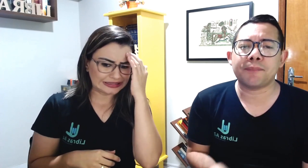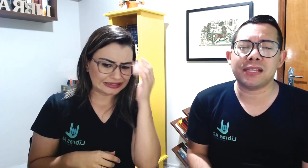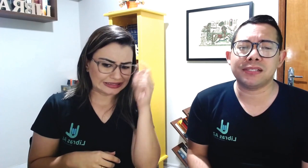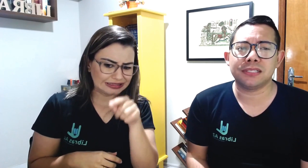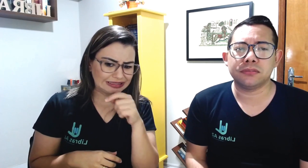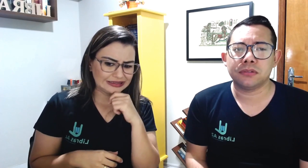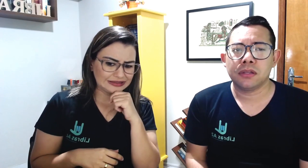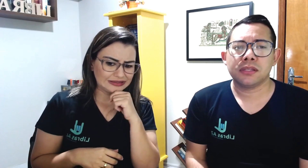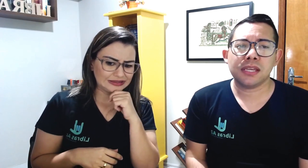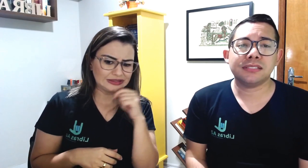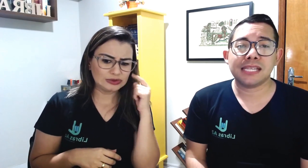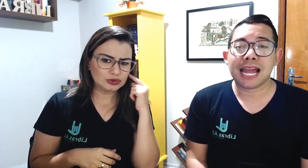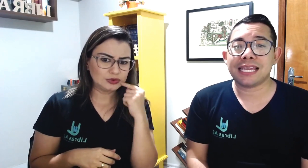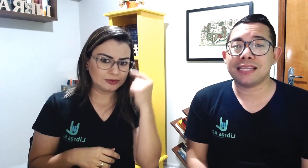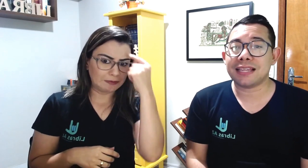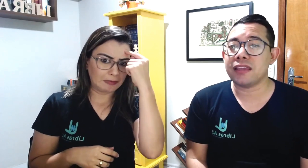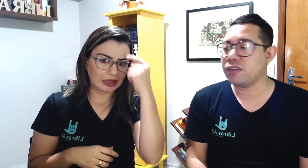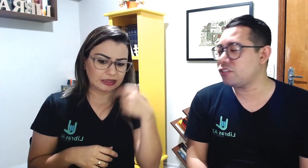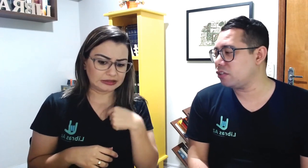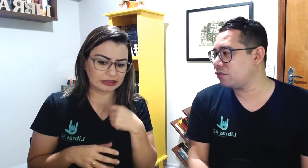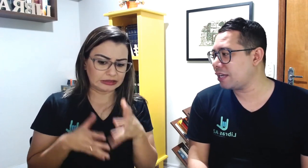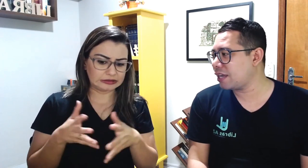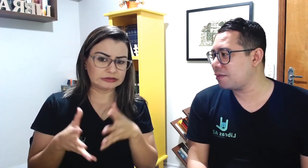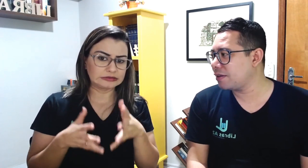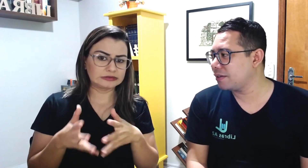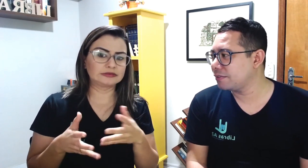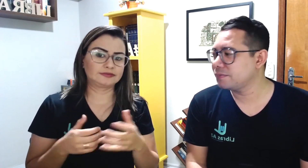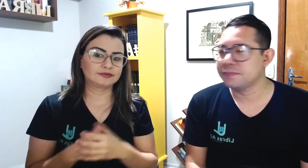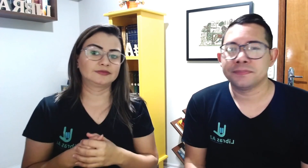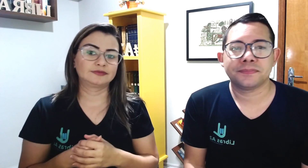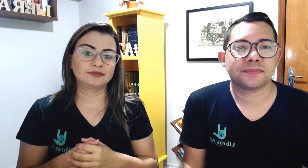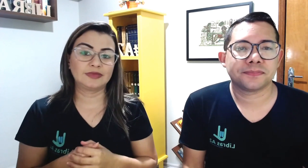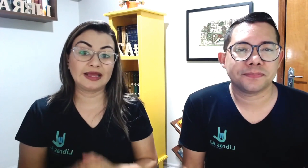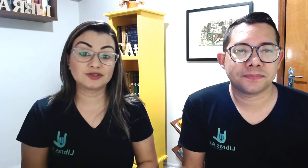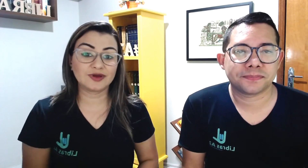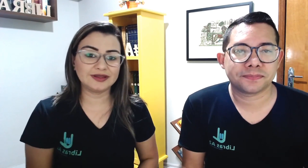pensando? O que será que ele está refletindo, né, Kéber? É isso aí.